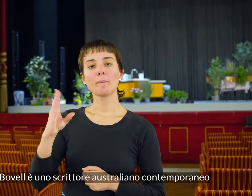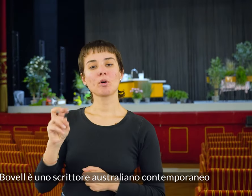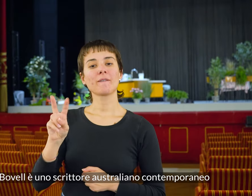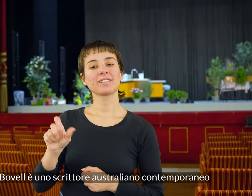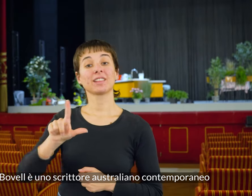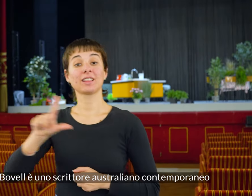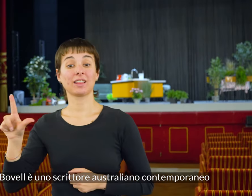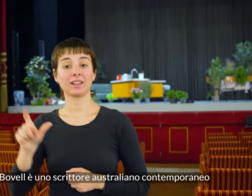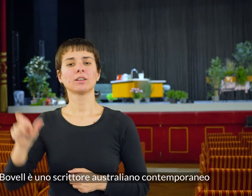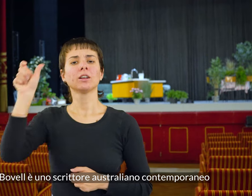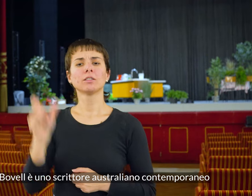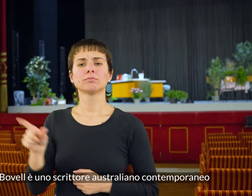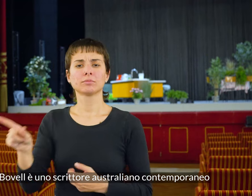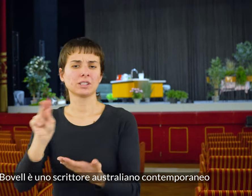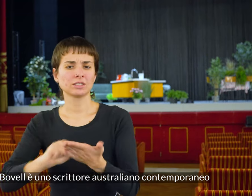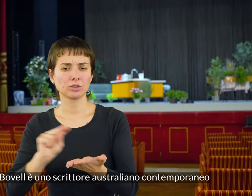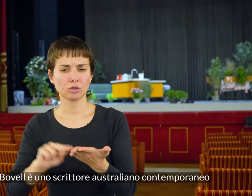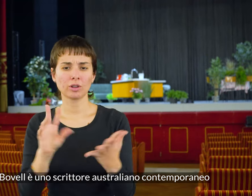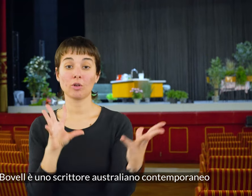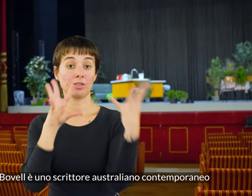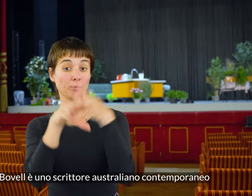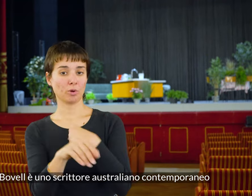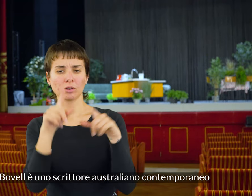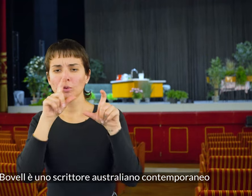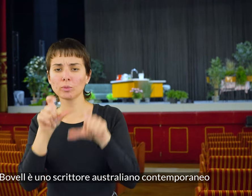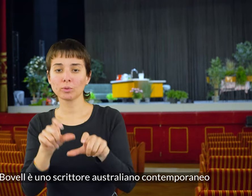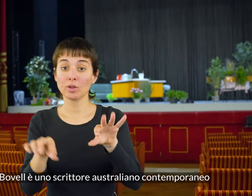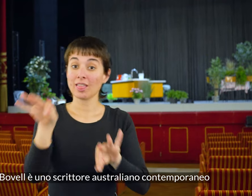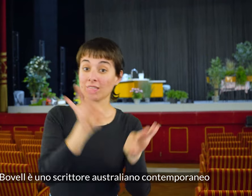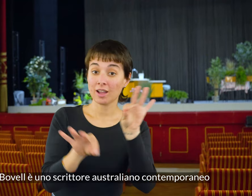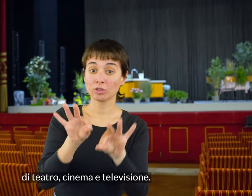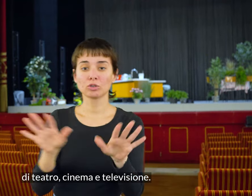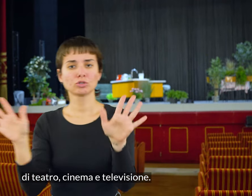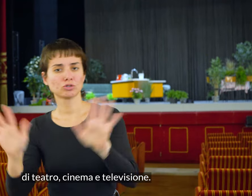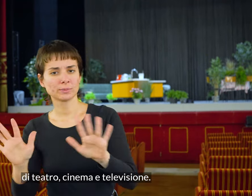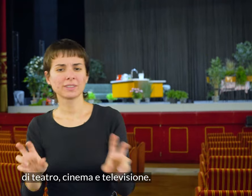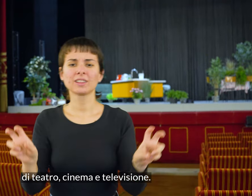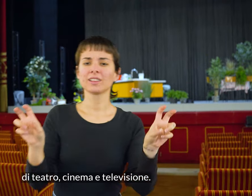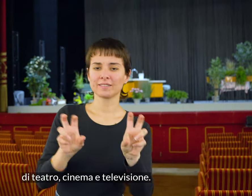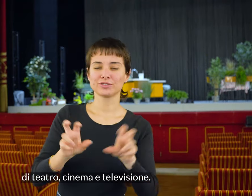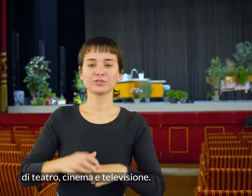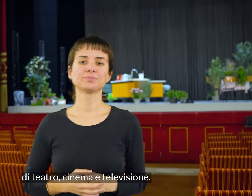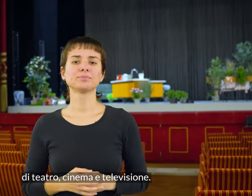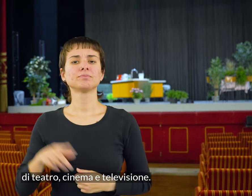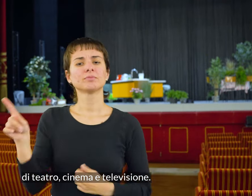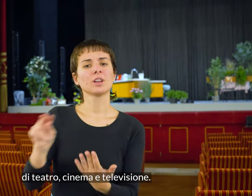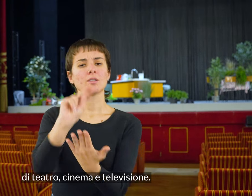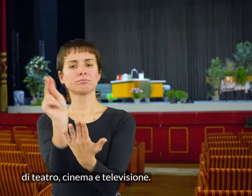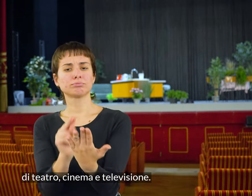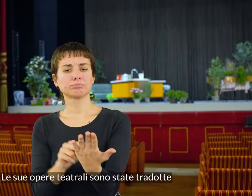Andrew Bowell è uno scrittore australiano contemporaneo di teatro, cinema e televisione. Le